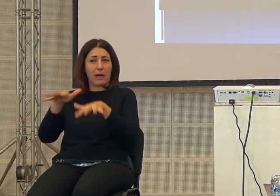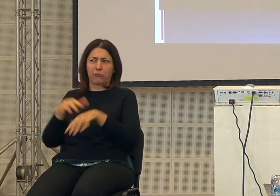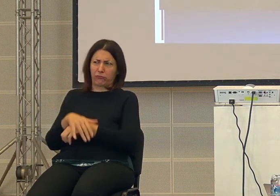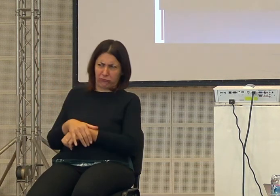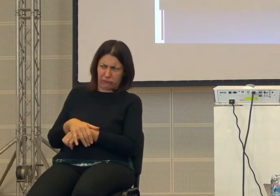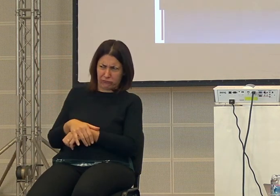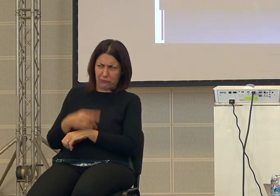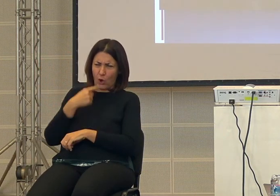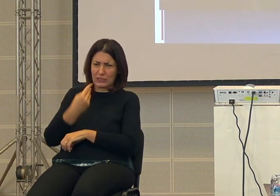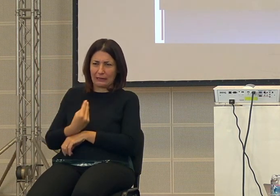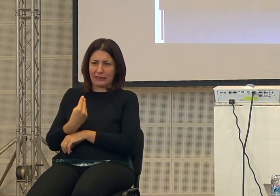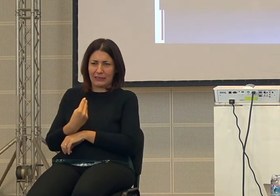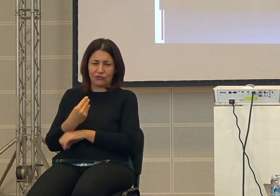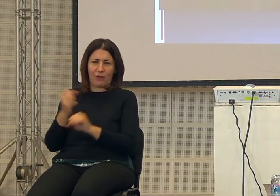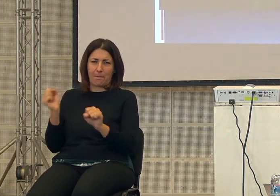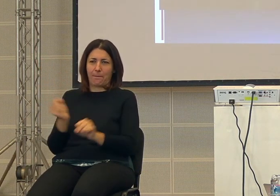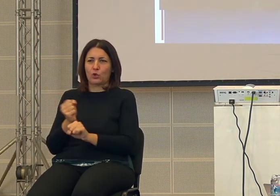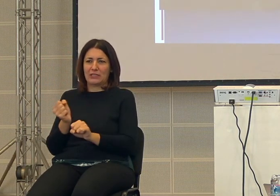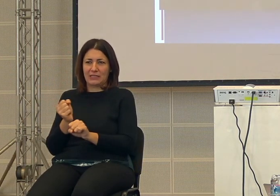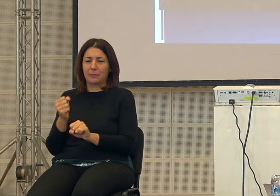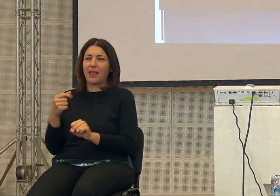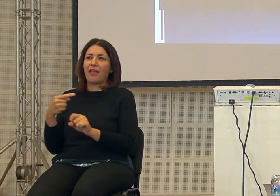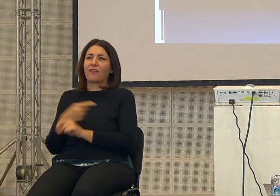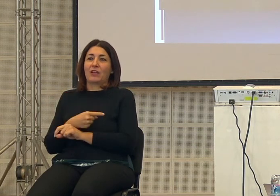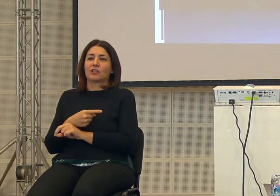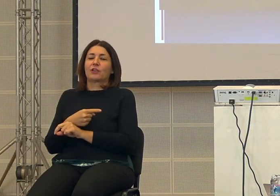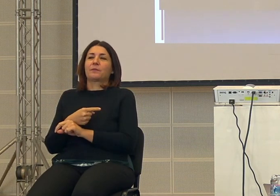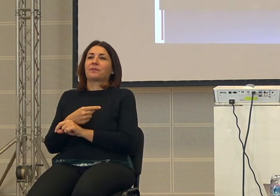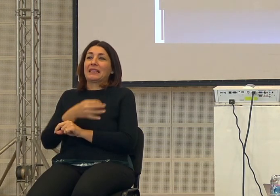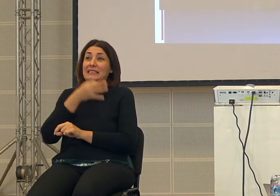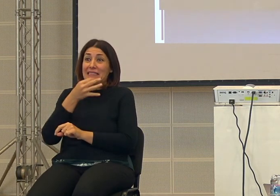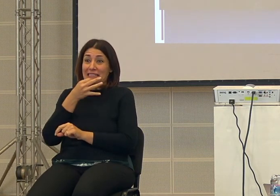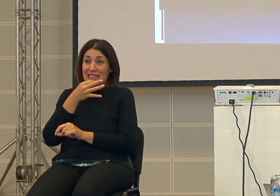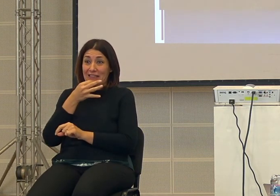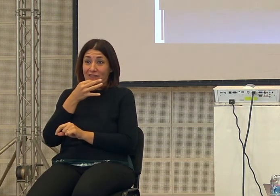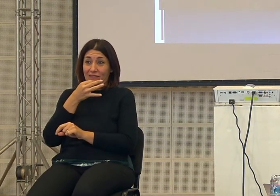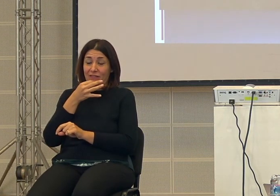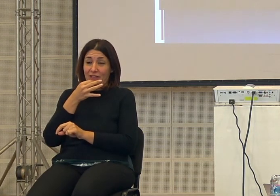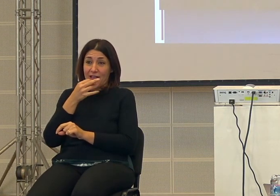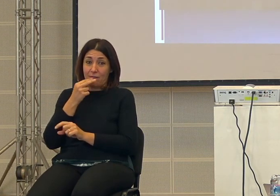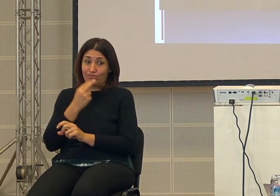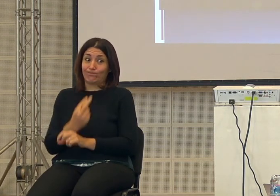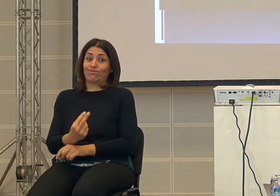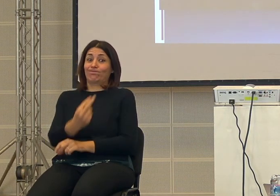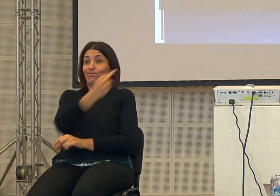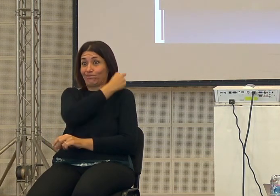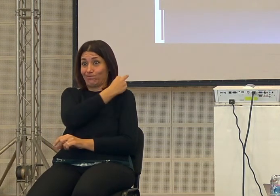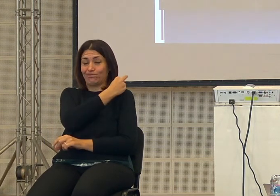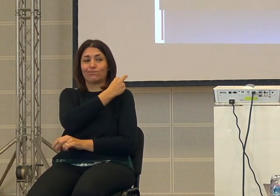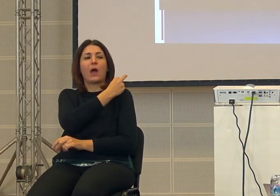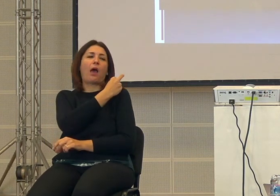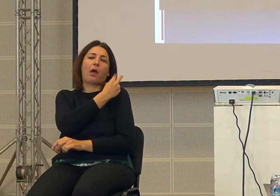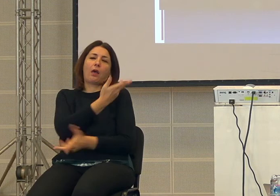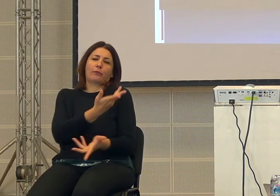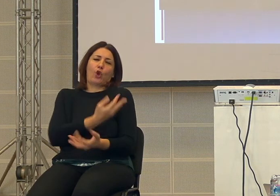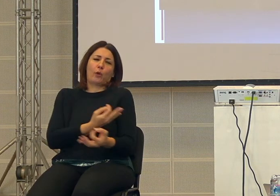però adesso noi vedendolo ci sembra quasi ovvio invece non è così allora questo per dire che il futuro come